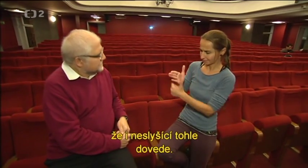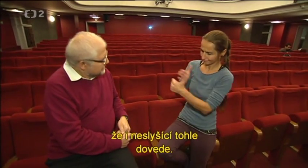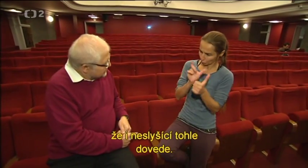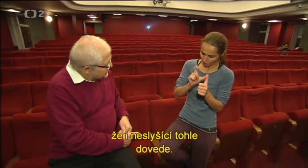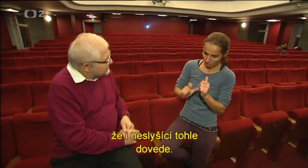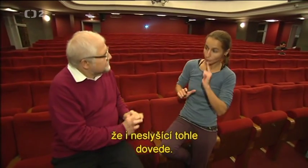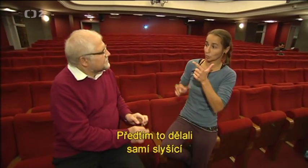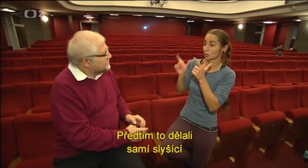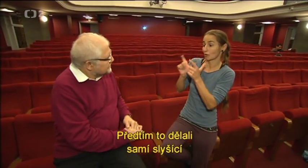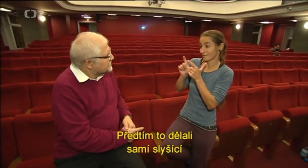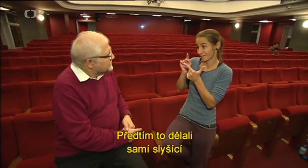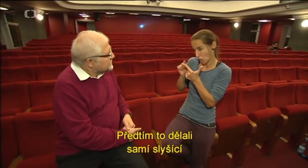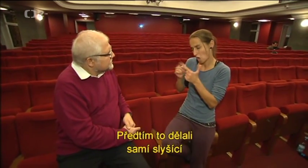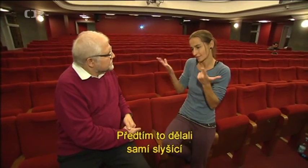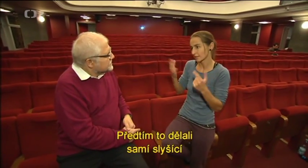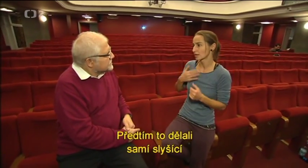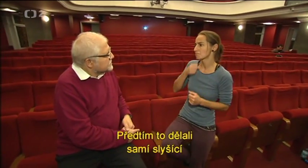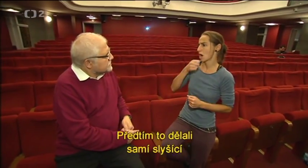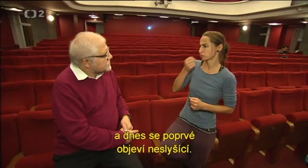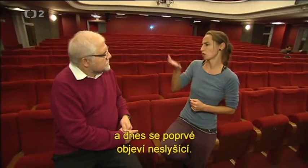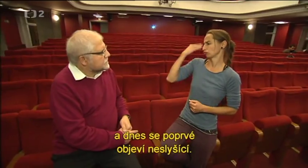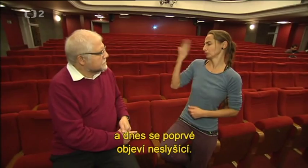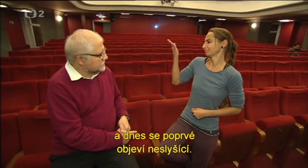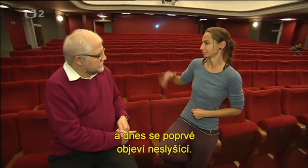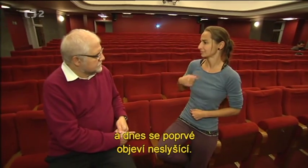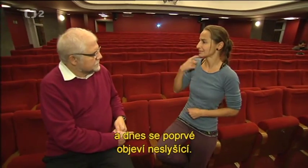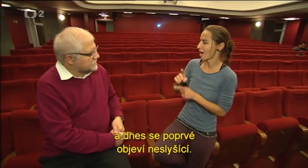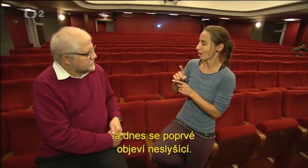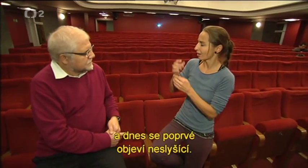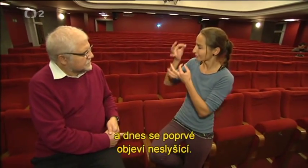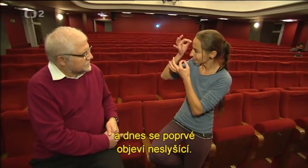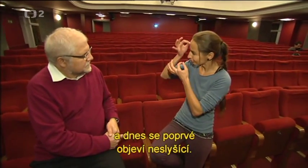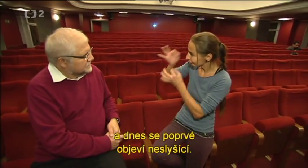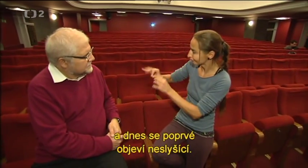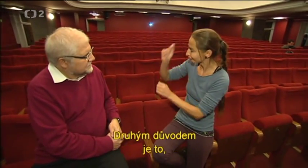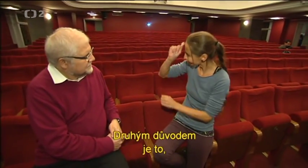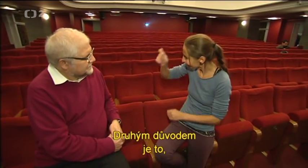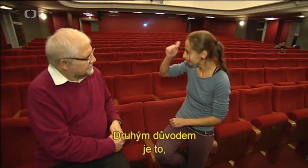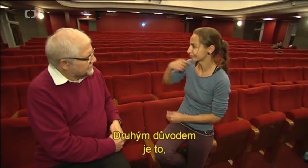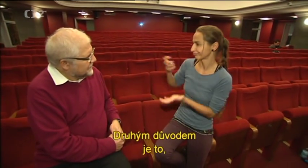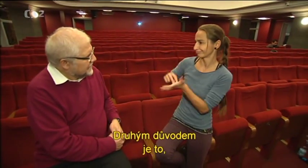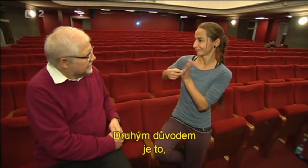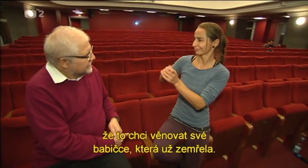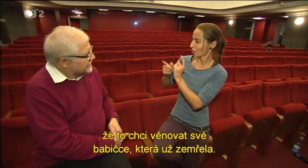dovede. Předtím to dělali samí slyšící. A dnes se poprvé objeví neslyšící. Druhým důvodem je to, že to chce...